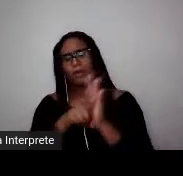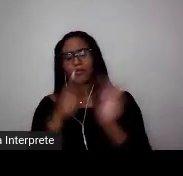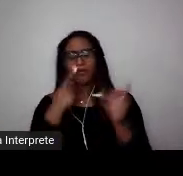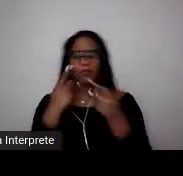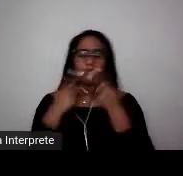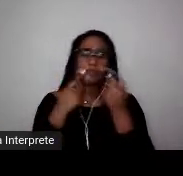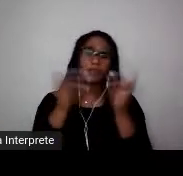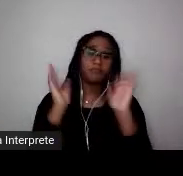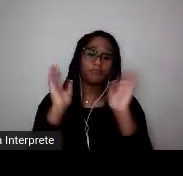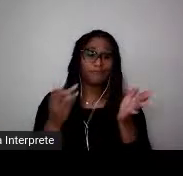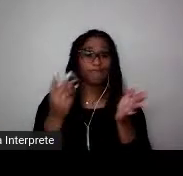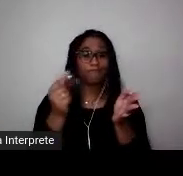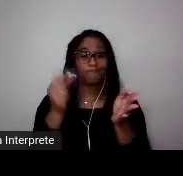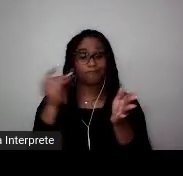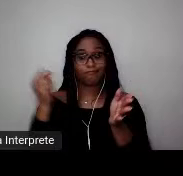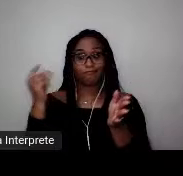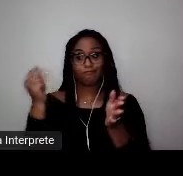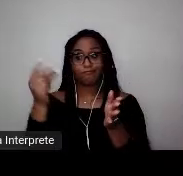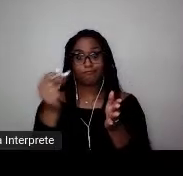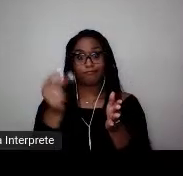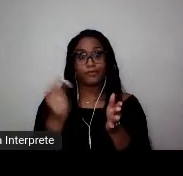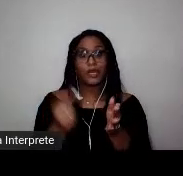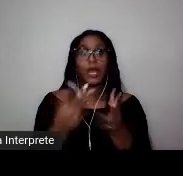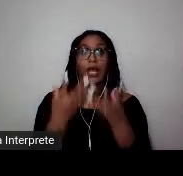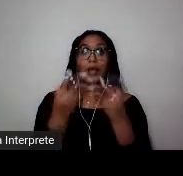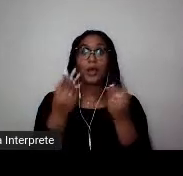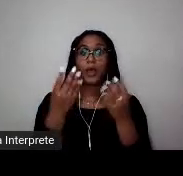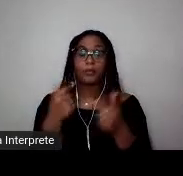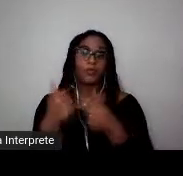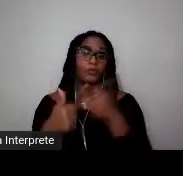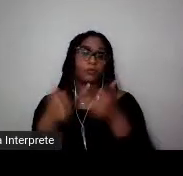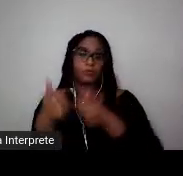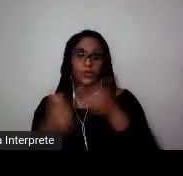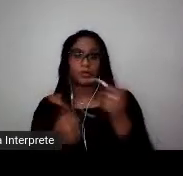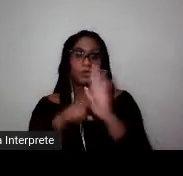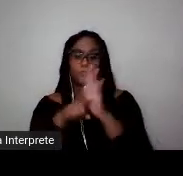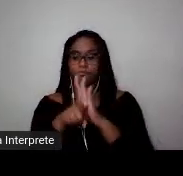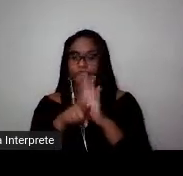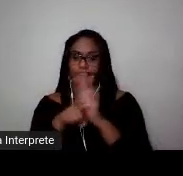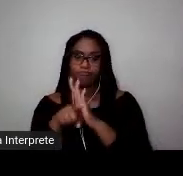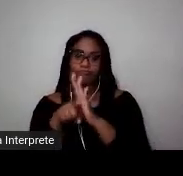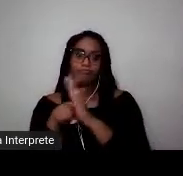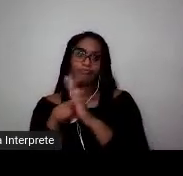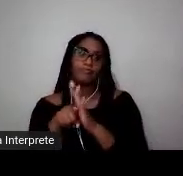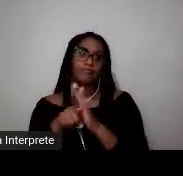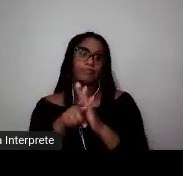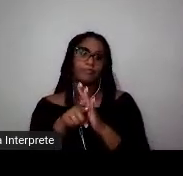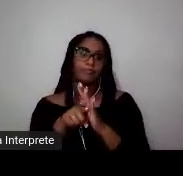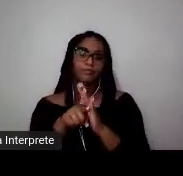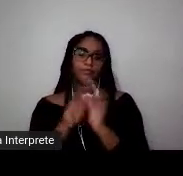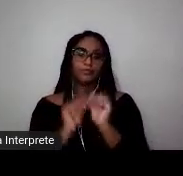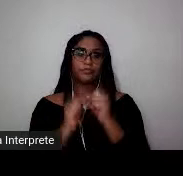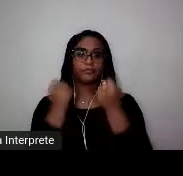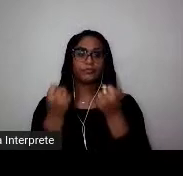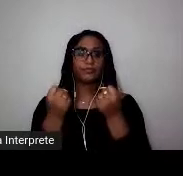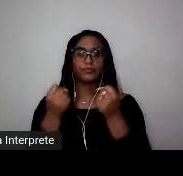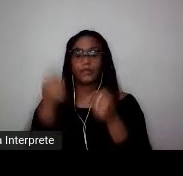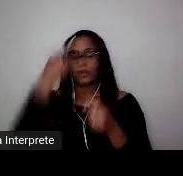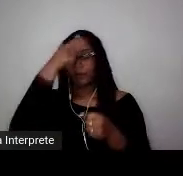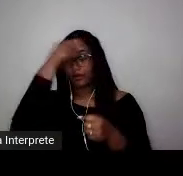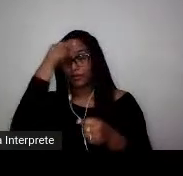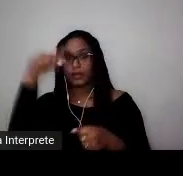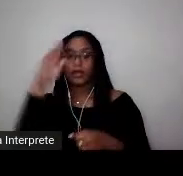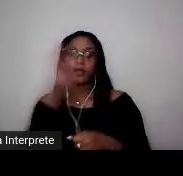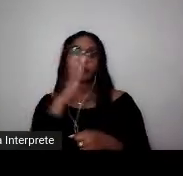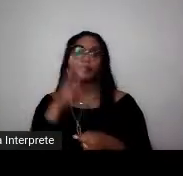e esmiuçado em teses, dissertações, monografias de diferentes áreas do conhecimento nas universidades brasileiras.